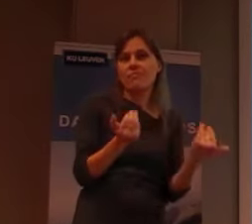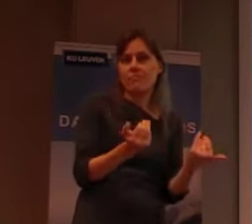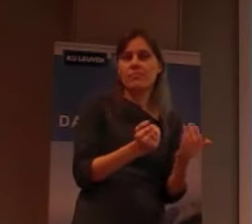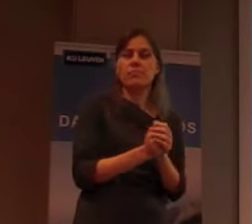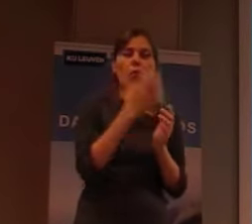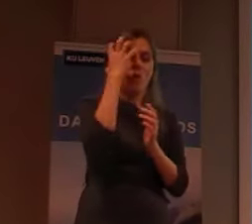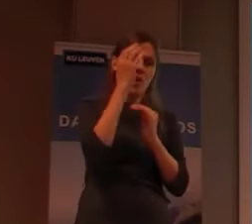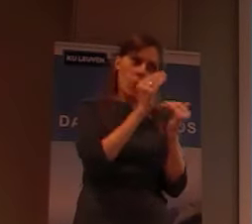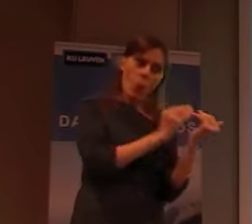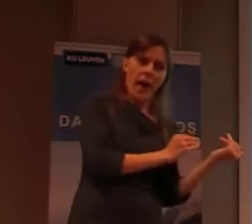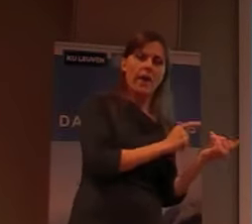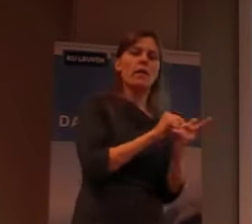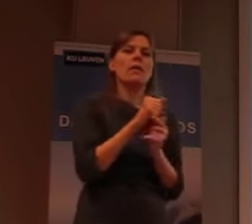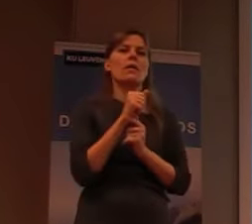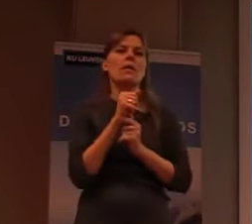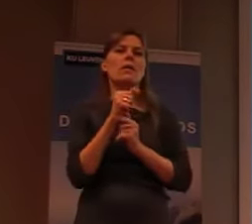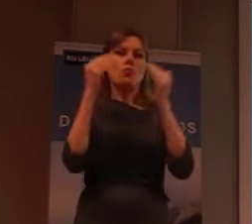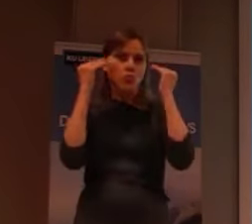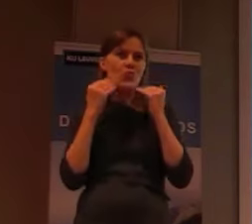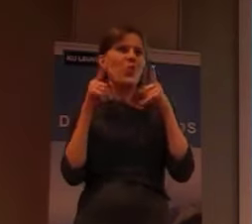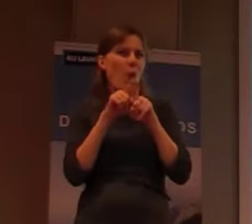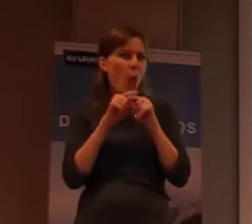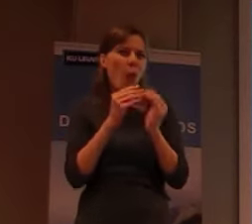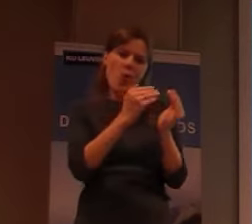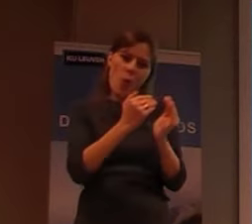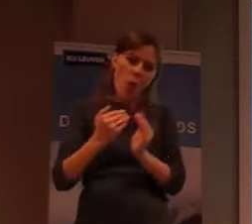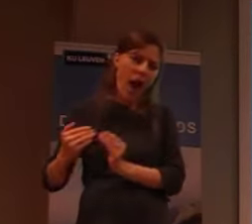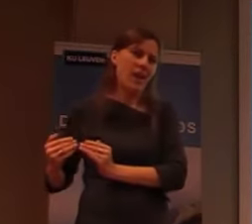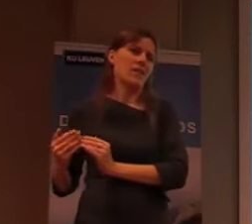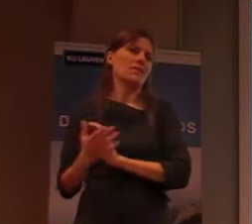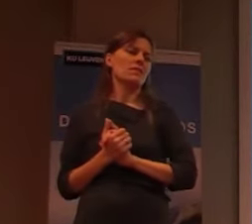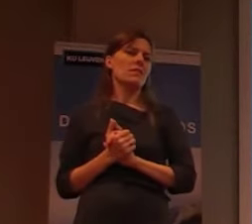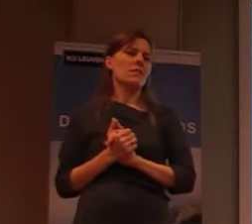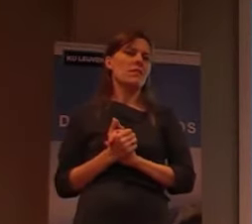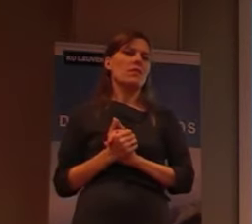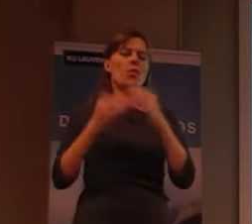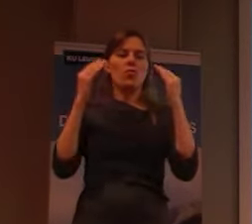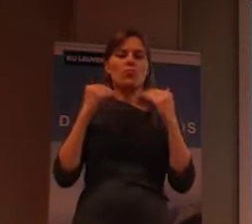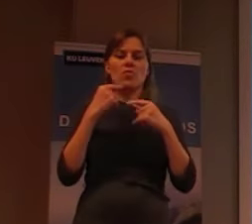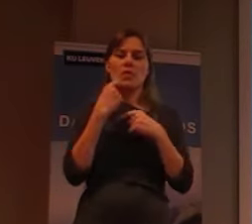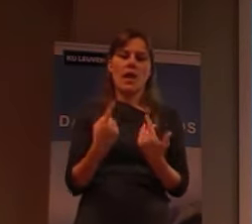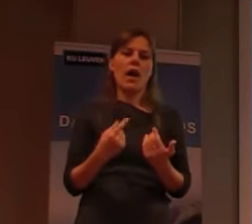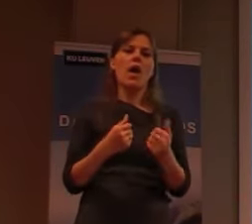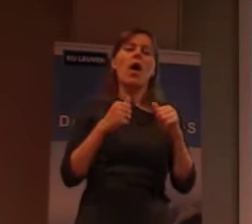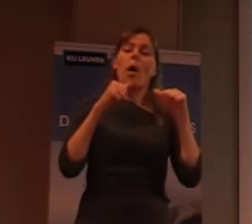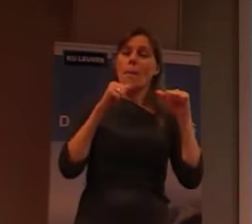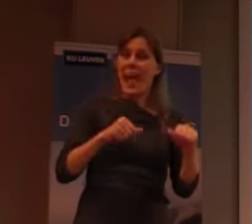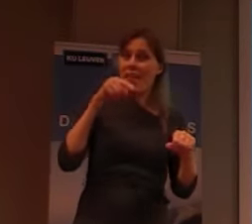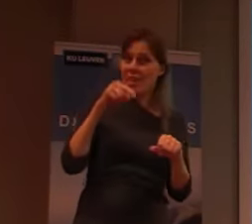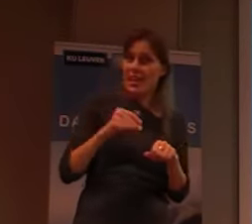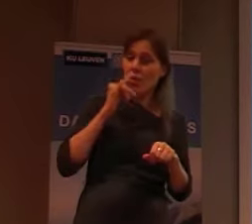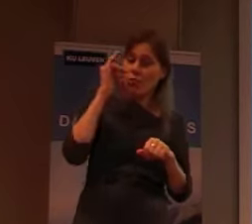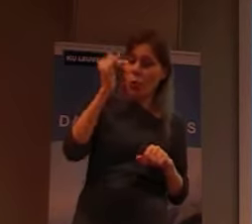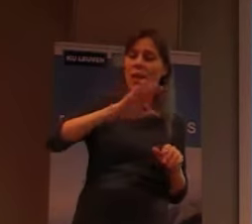de zusters, gaan zich op dat moment, ook terugtrekken. Dus, ze zeggen, wij blijven hier, we hebben hier een taak, totdat de laatste